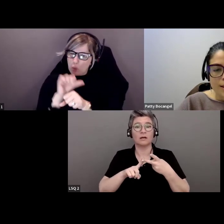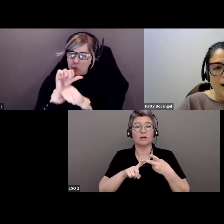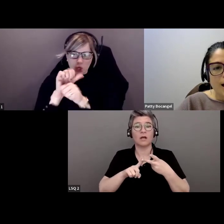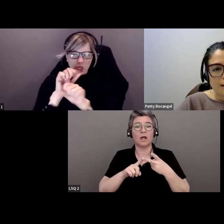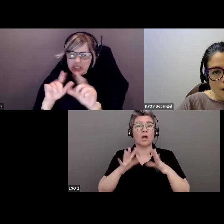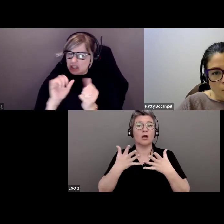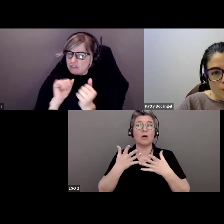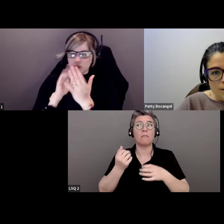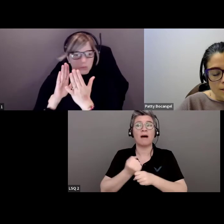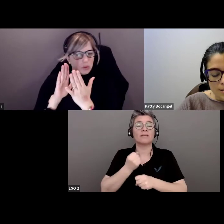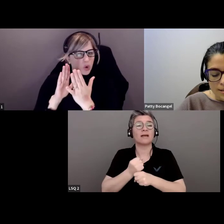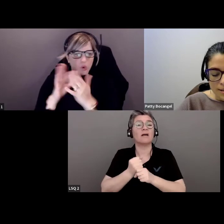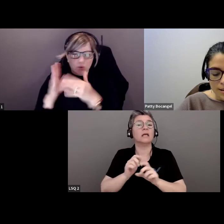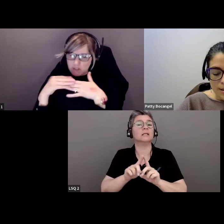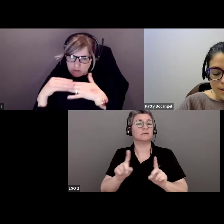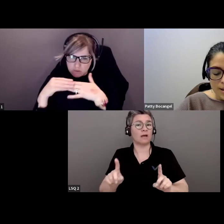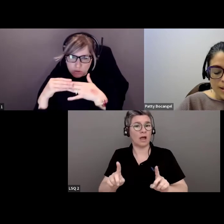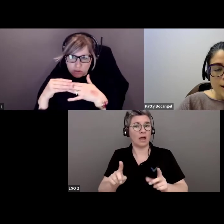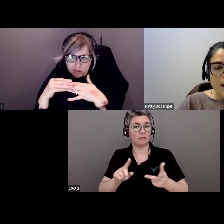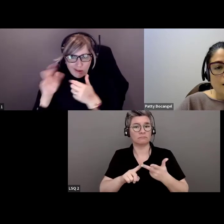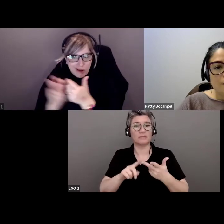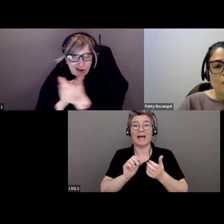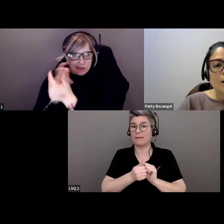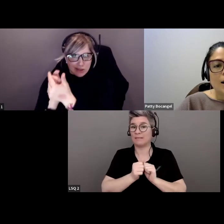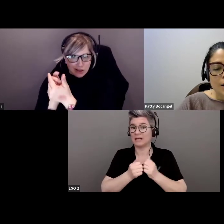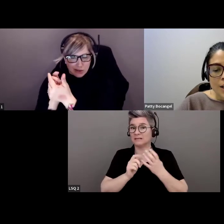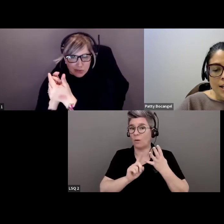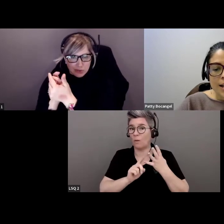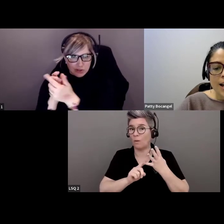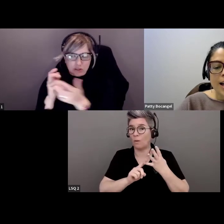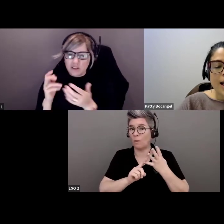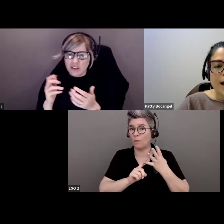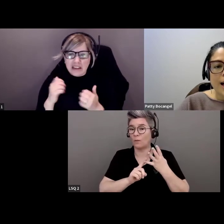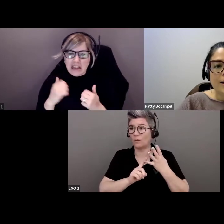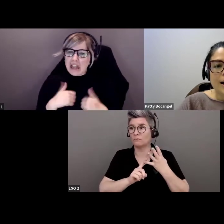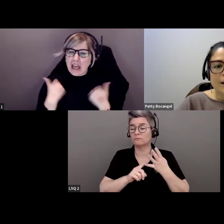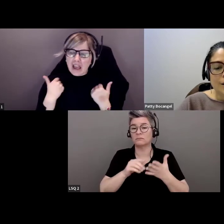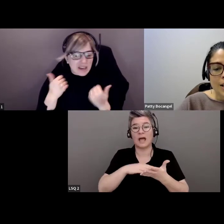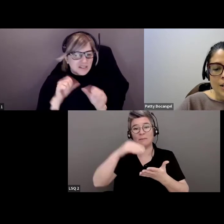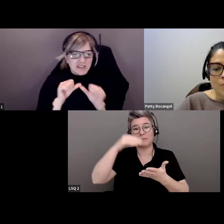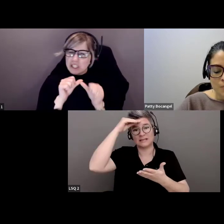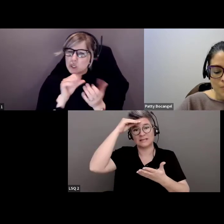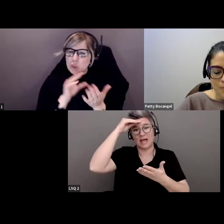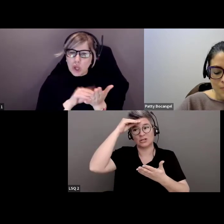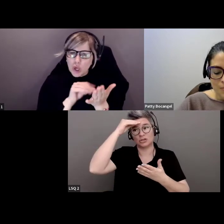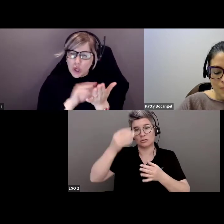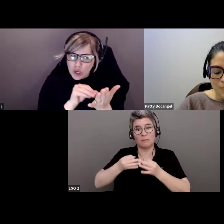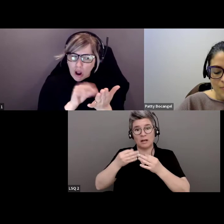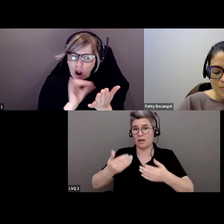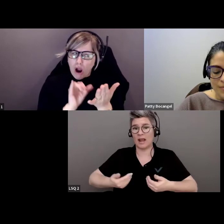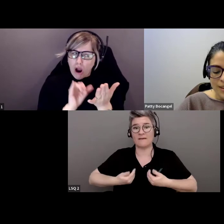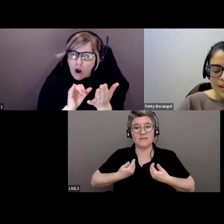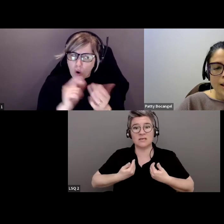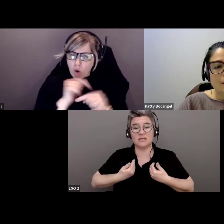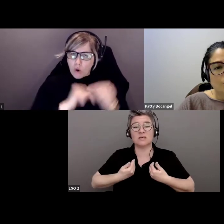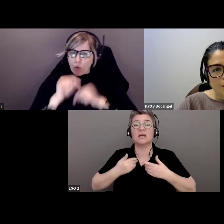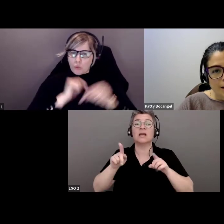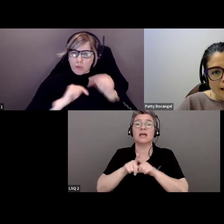manières différentes de travailler, adaptation, apprentissage tout au long de la vie et